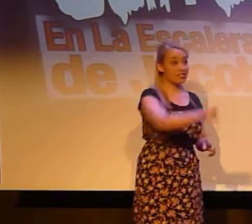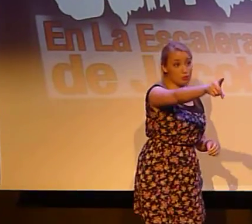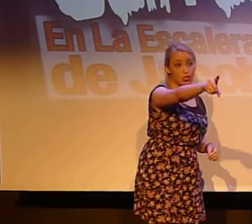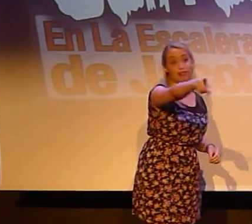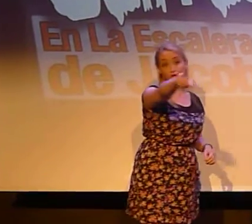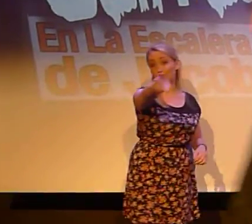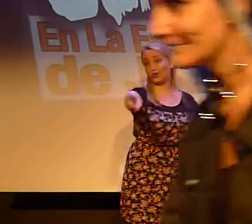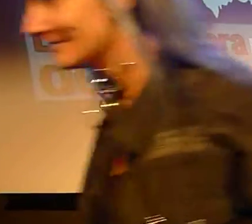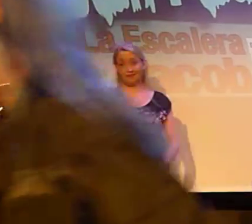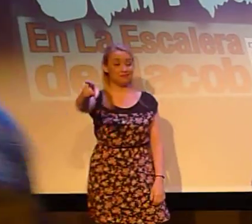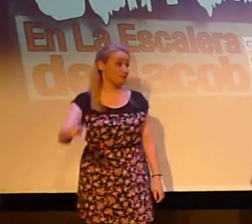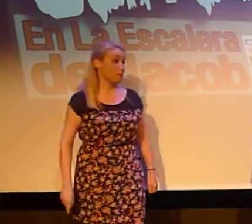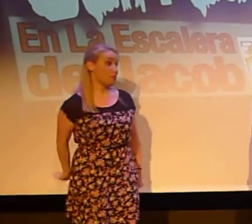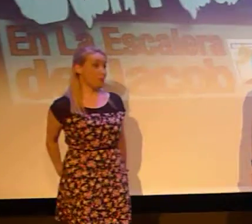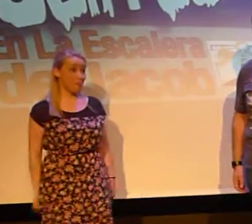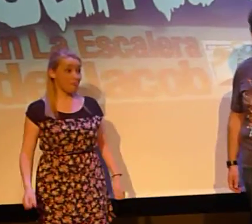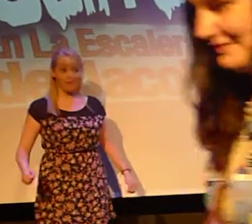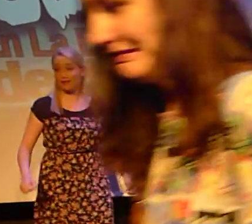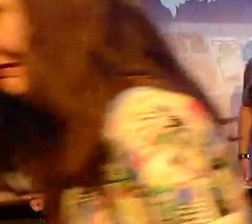aquí a Paco Cabero.